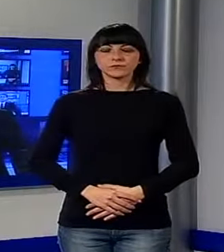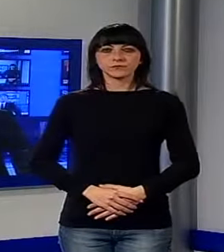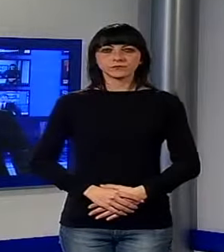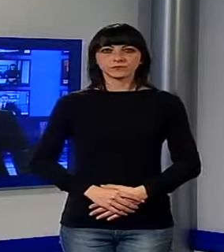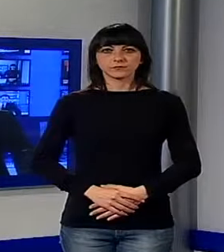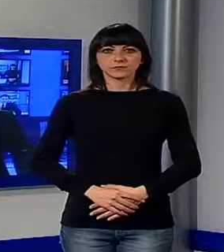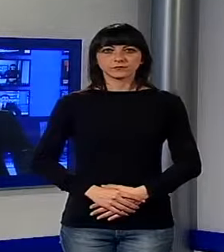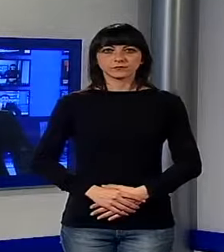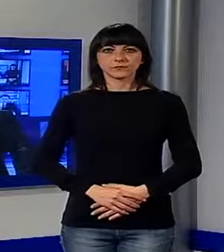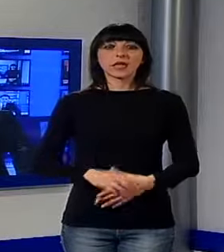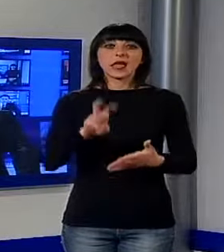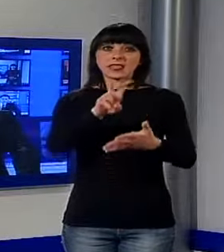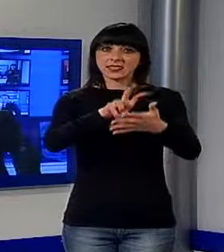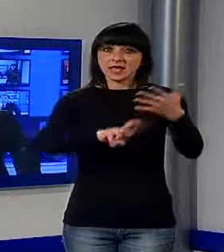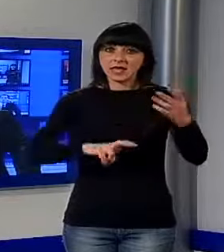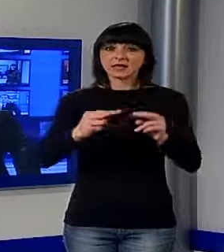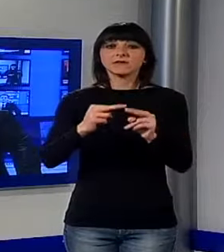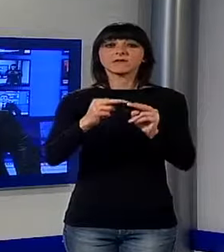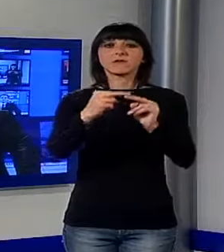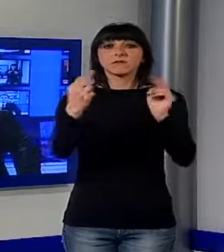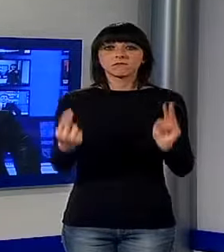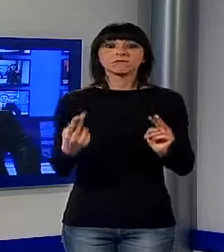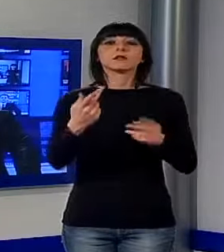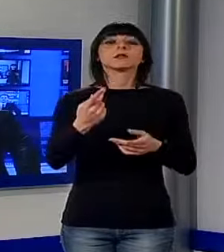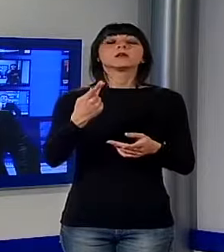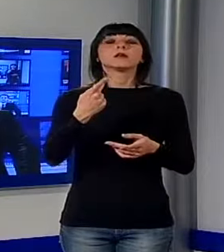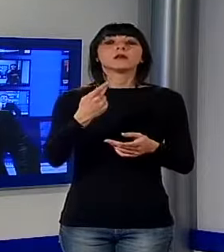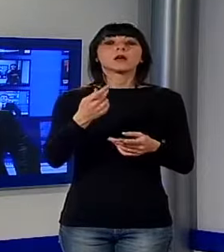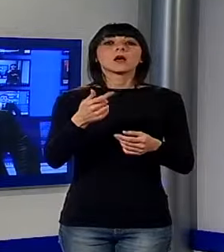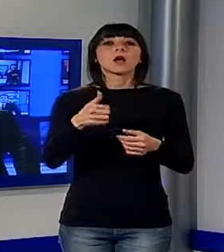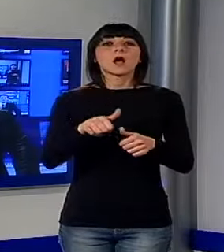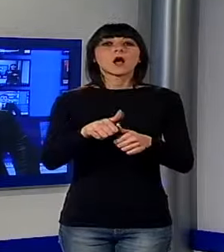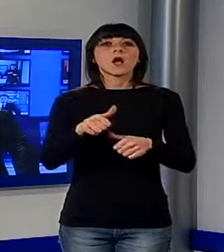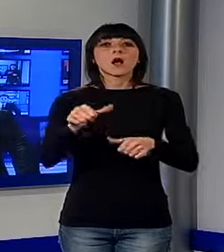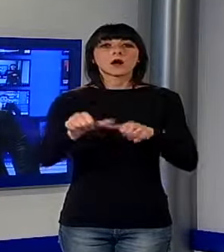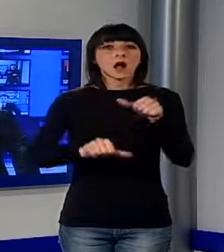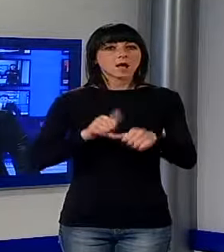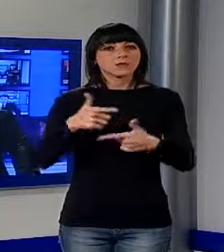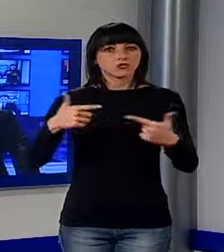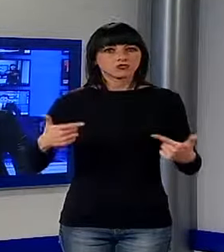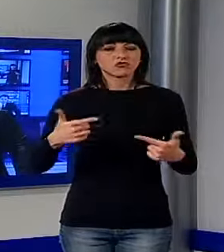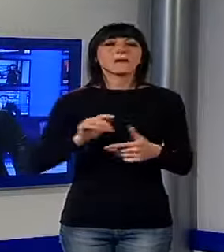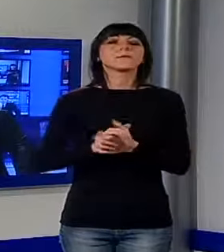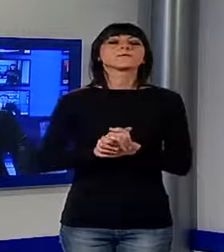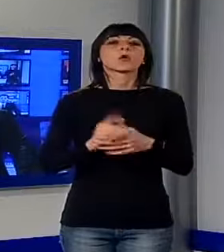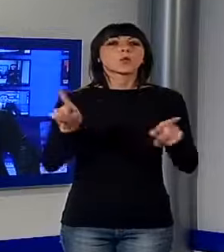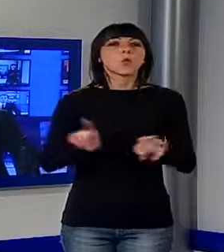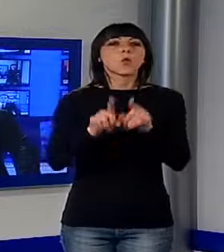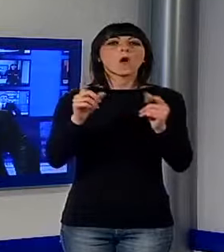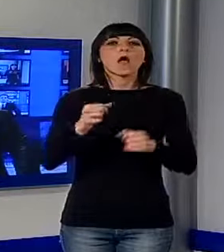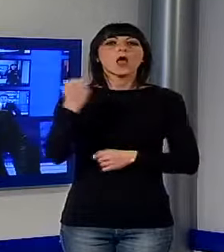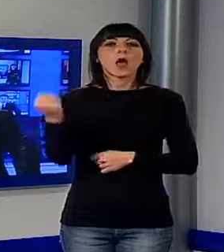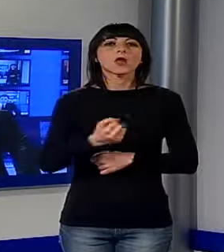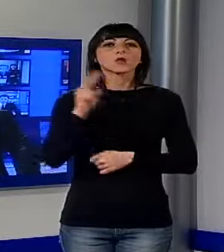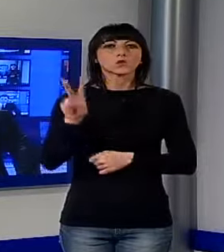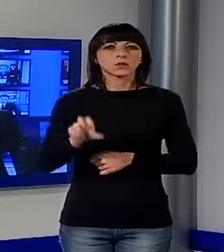Intanto le tariffe dei tributi provinciali non subiranno variazioni nel 2014, è quanto ha deciso la giunta